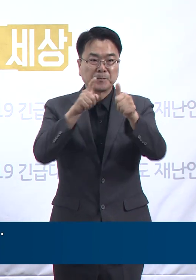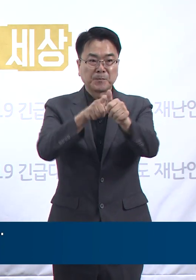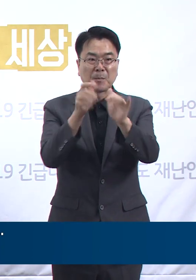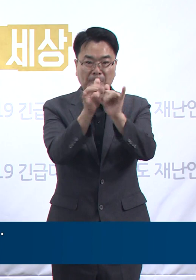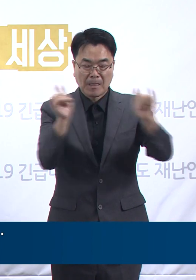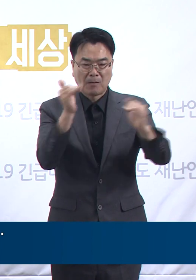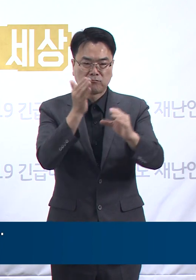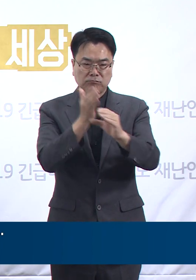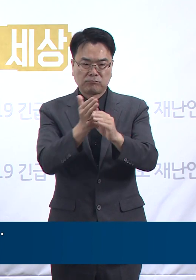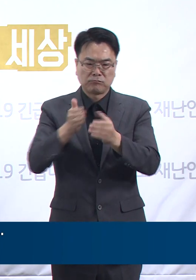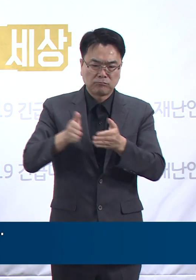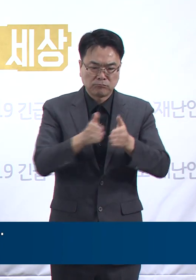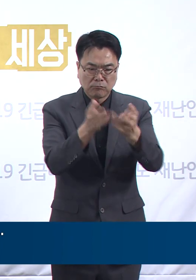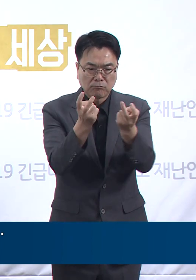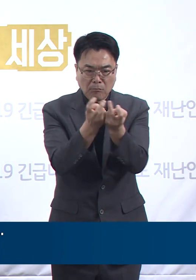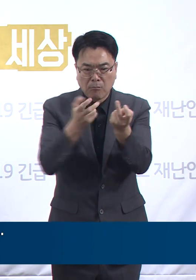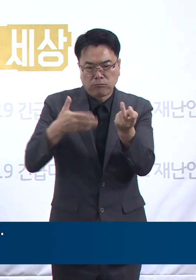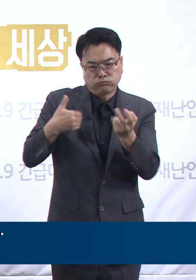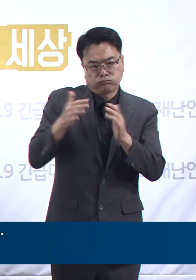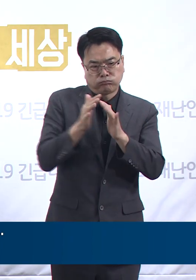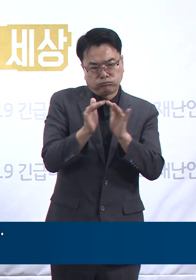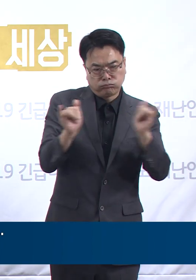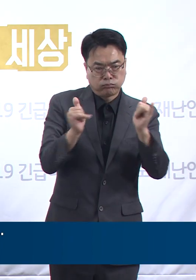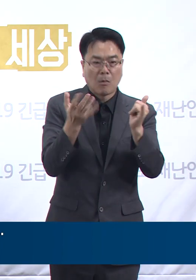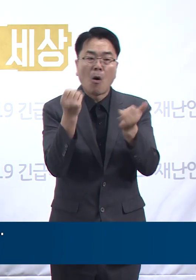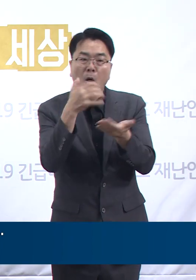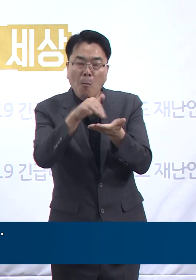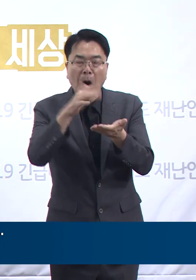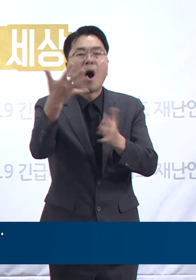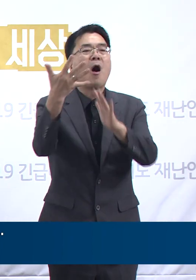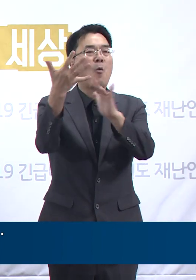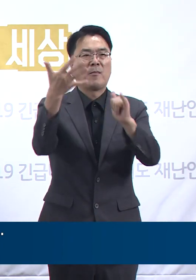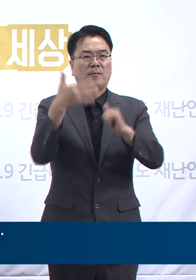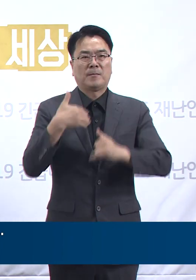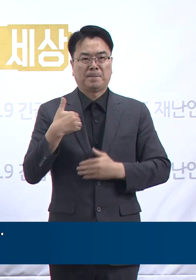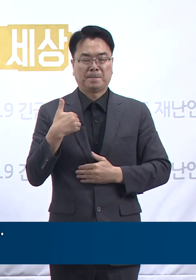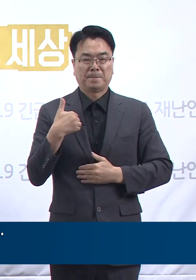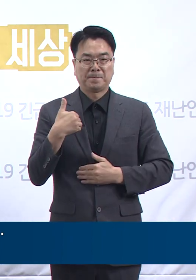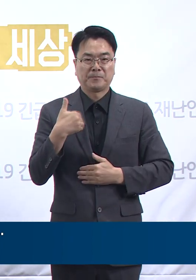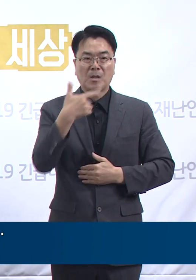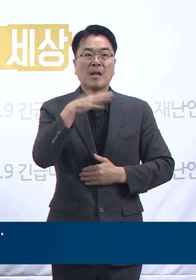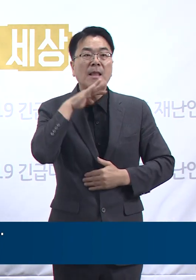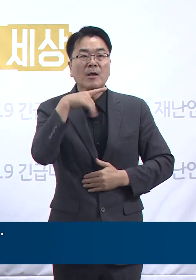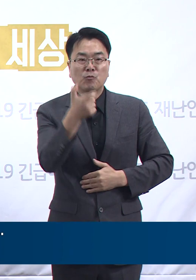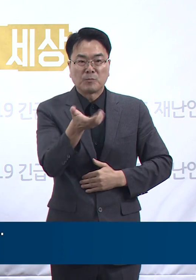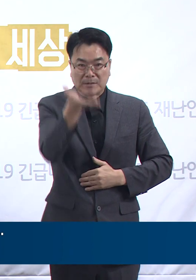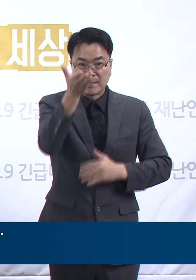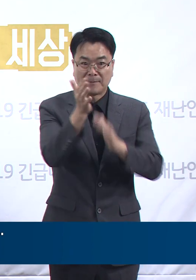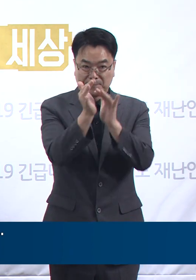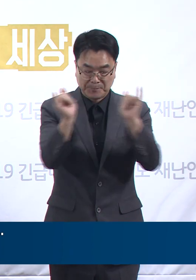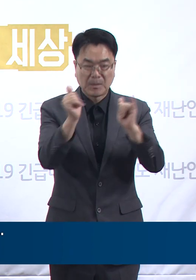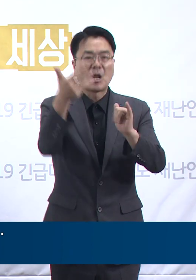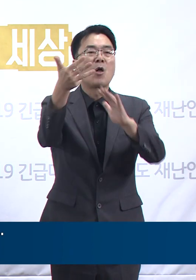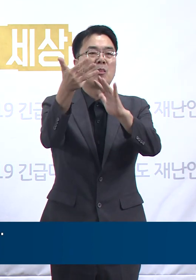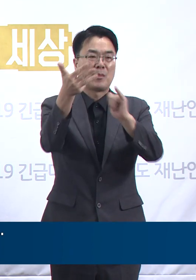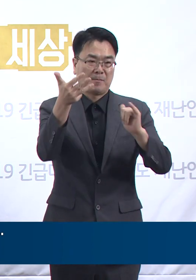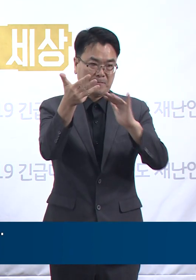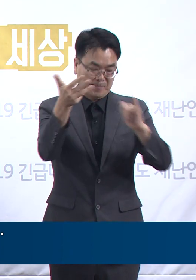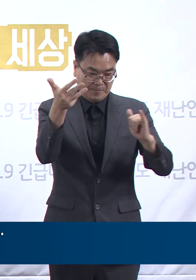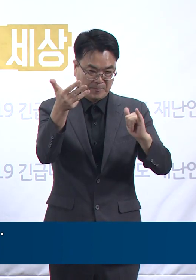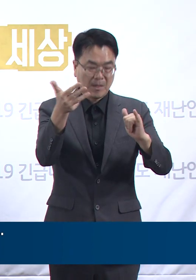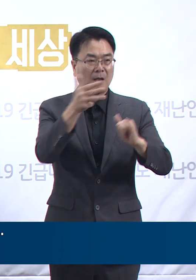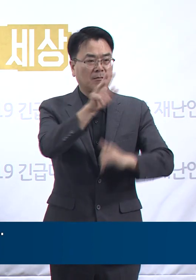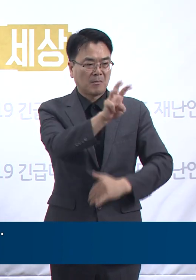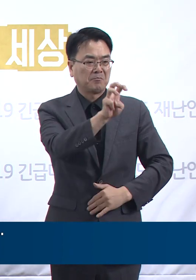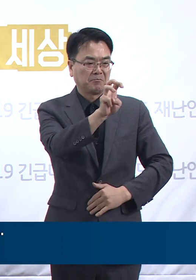감염 경로를 알 수 없는 확진 환자는 34.6%인 9명이고 60세 이상 고령자는 8명으로 30.8